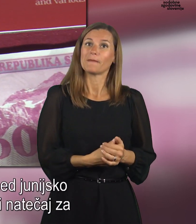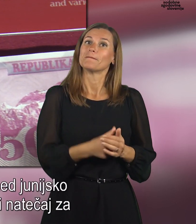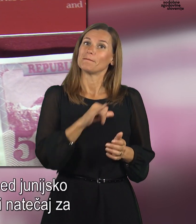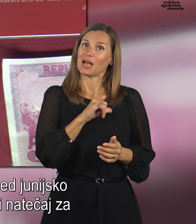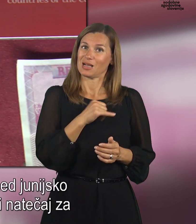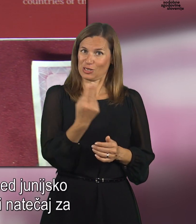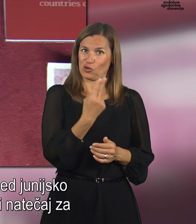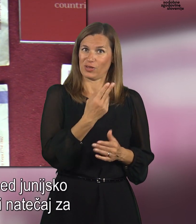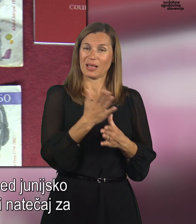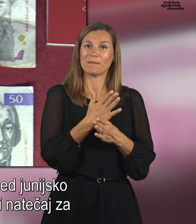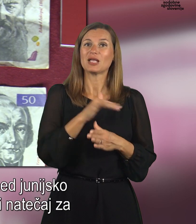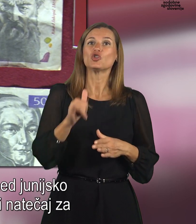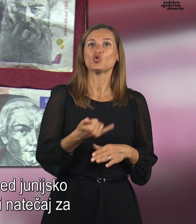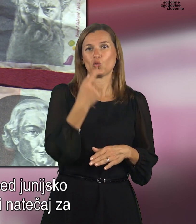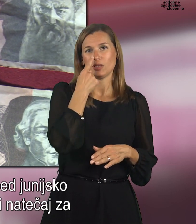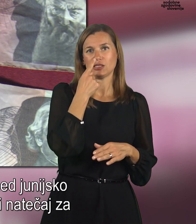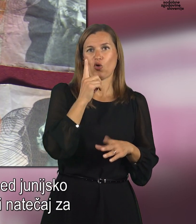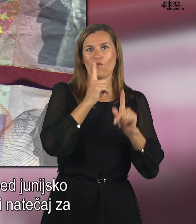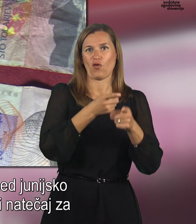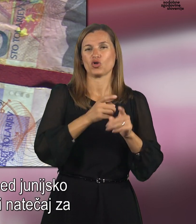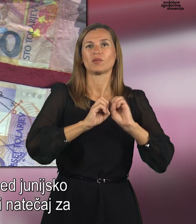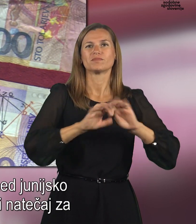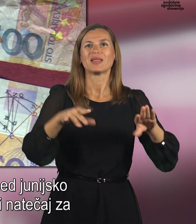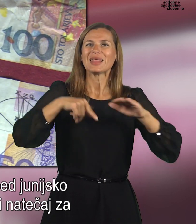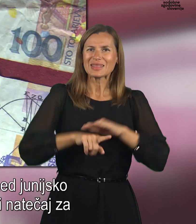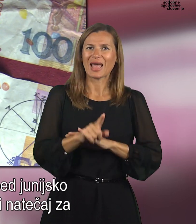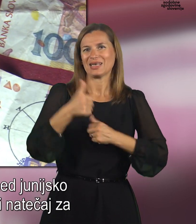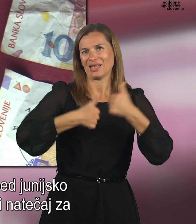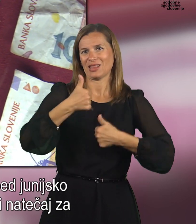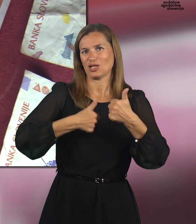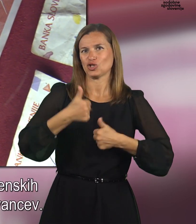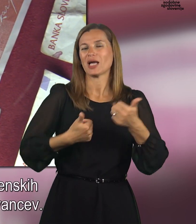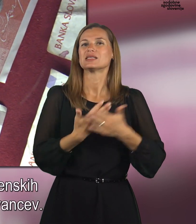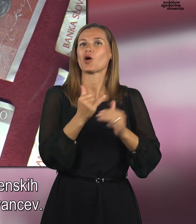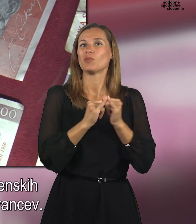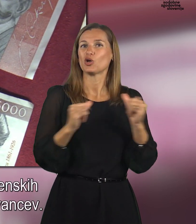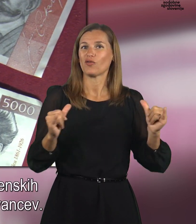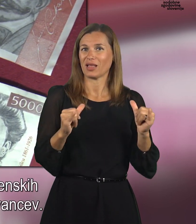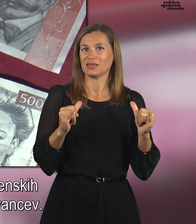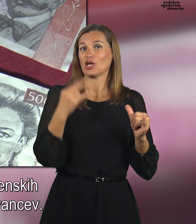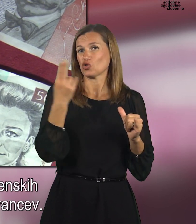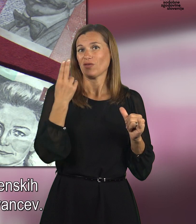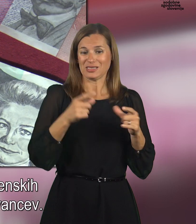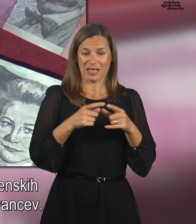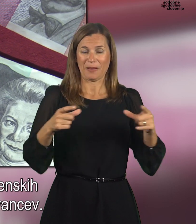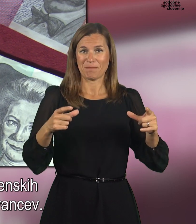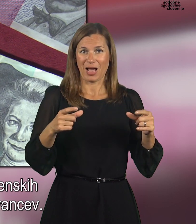Banka Slovenije je med junijsko vojno razpisala interni natečaj za oblikovanje slovenskih bankovcev in